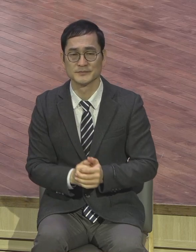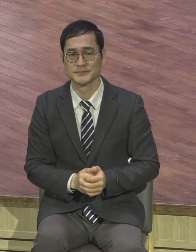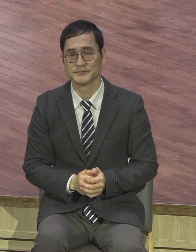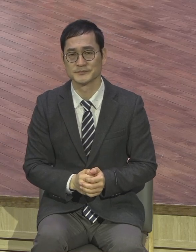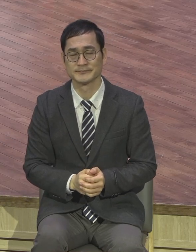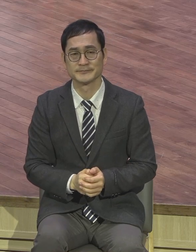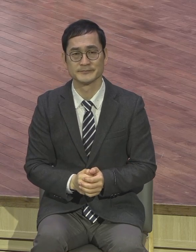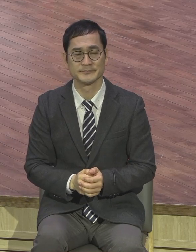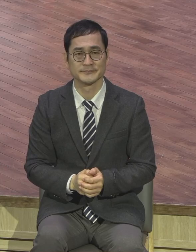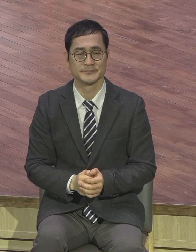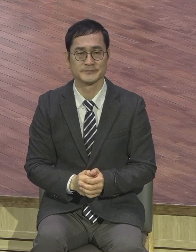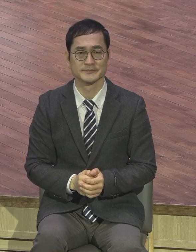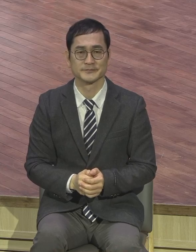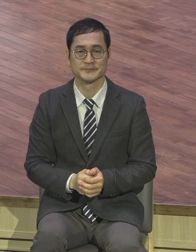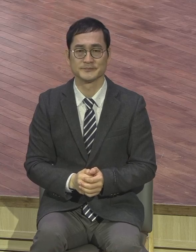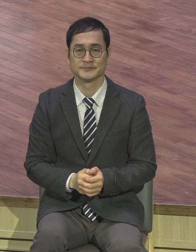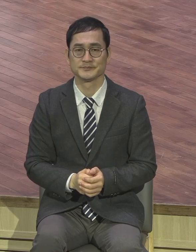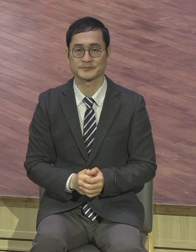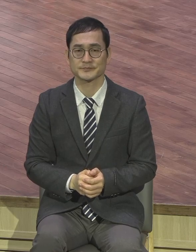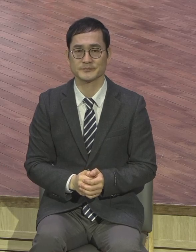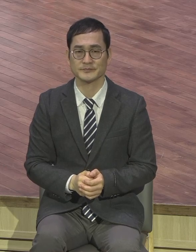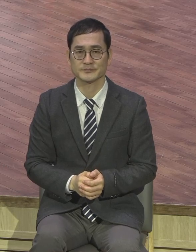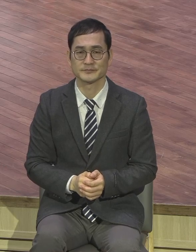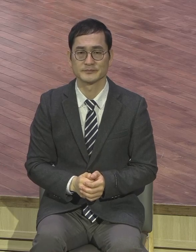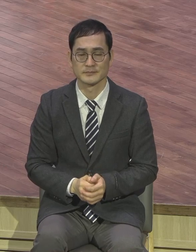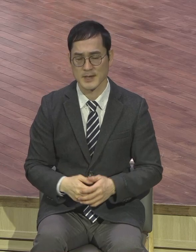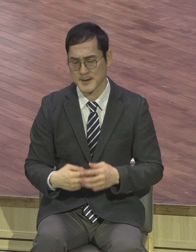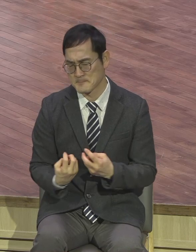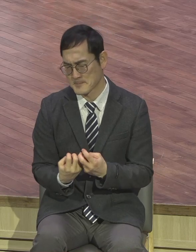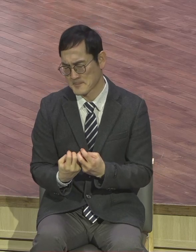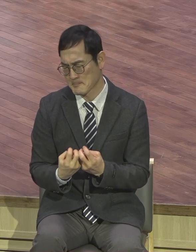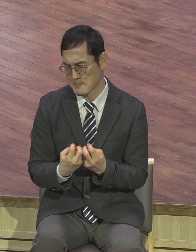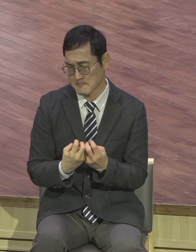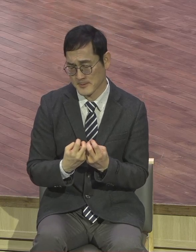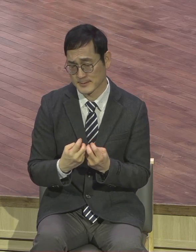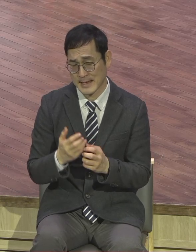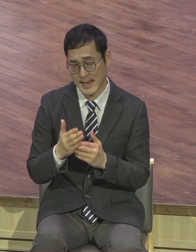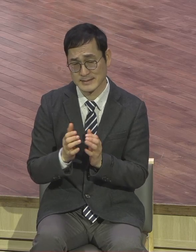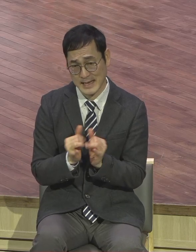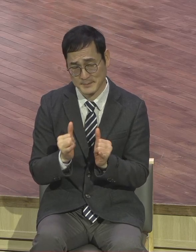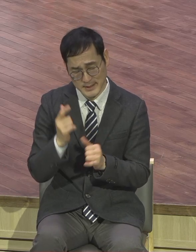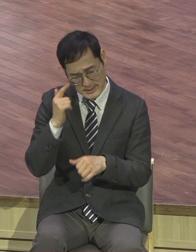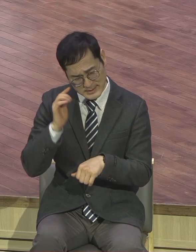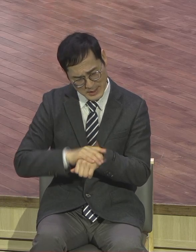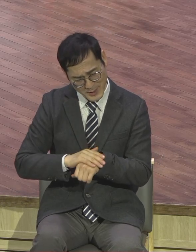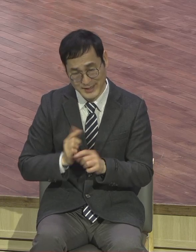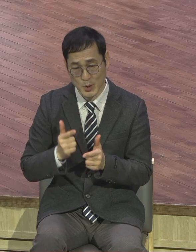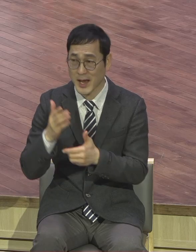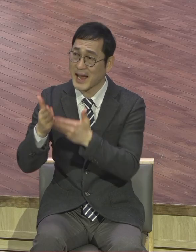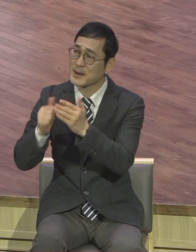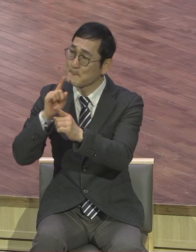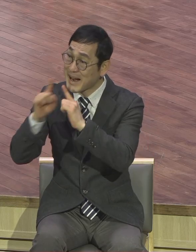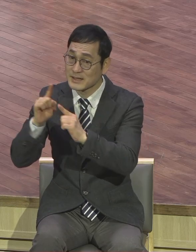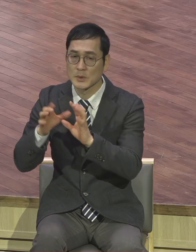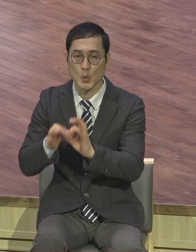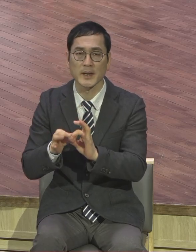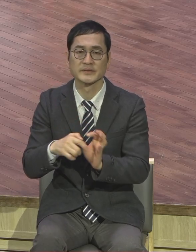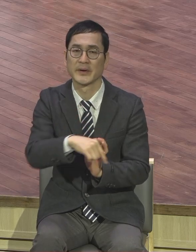우리가 수단 잘 쓰고 방법이 기획을 잘해서가 아니라 하나님의 말씀이 왕성하여 말씀